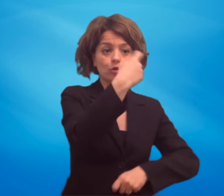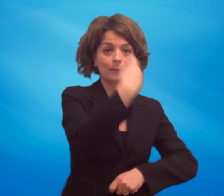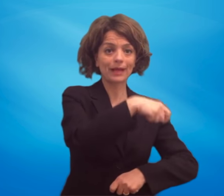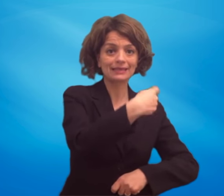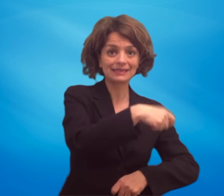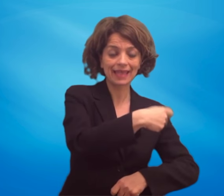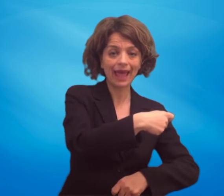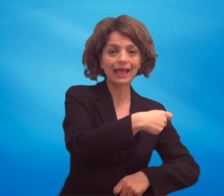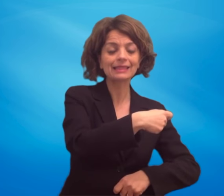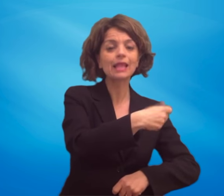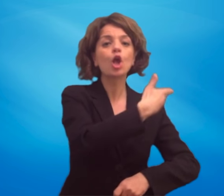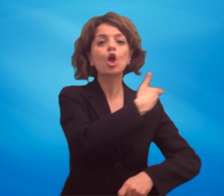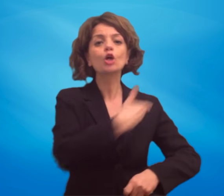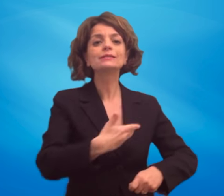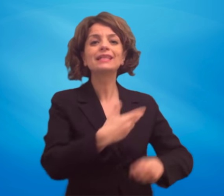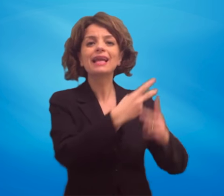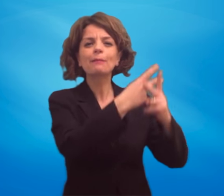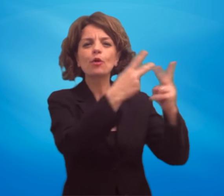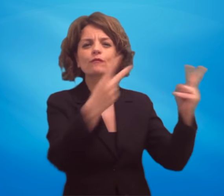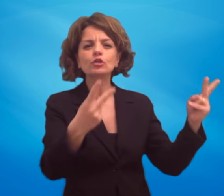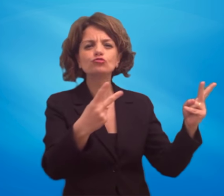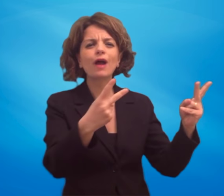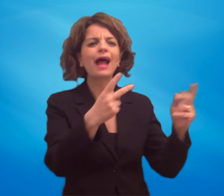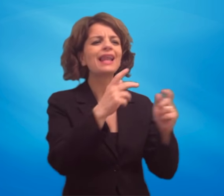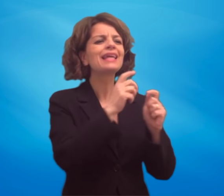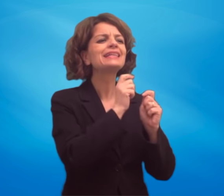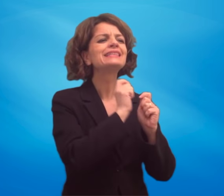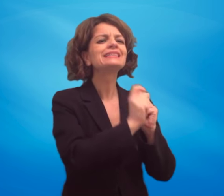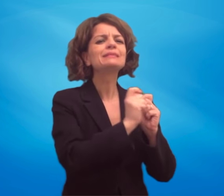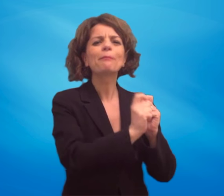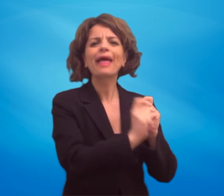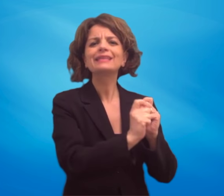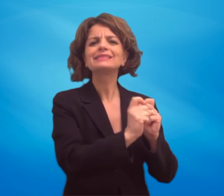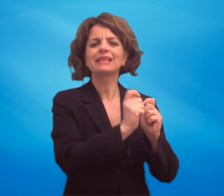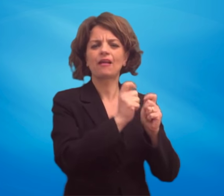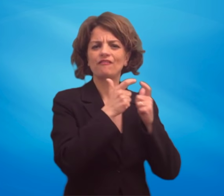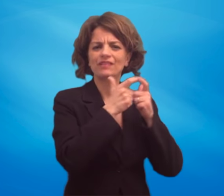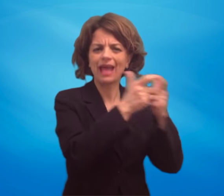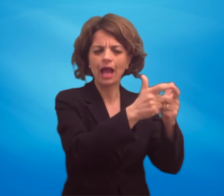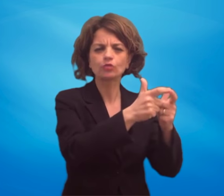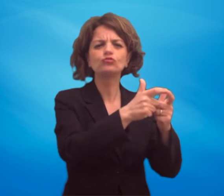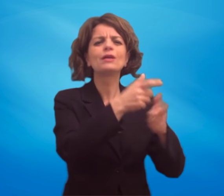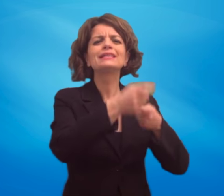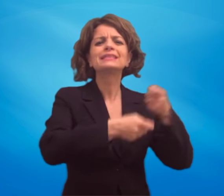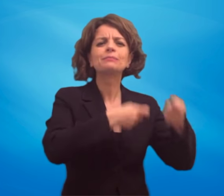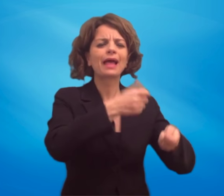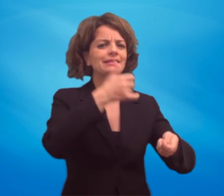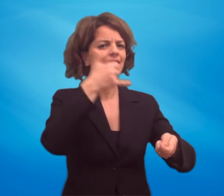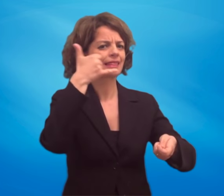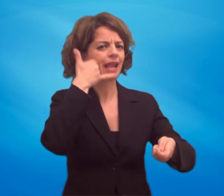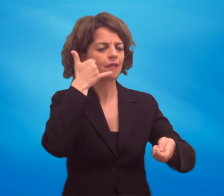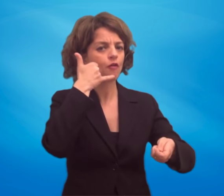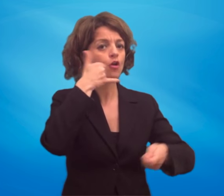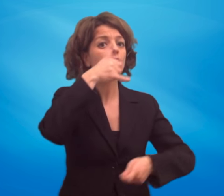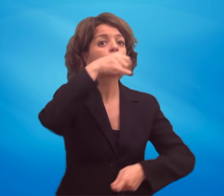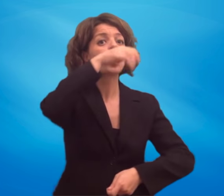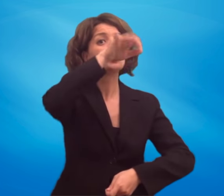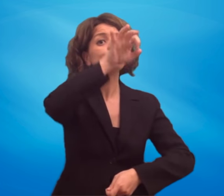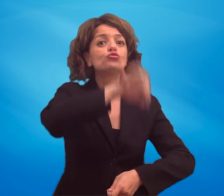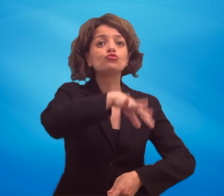provinciali per spese di viaggio, spese telefoniche, gettoni di presenza e indennità